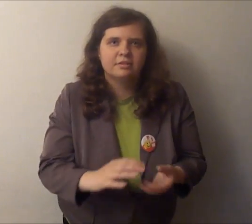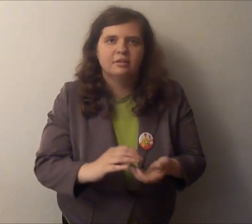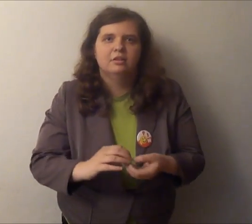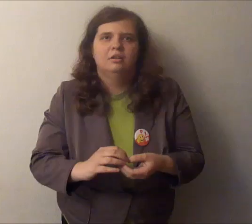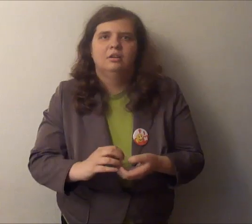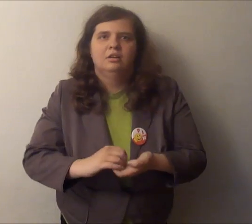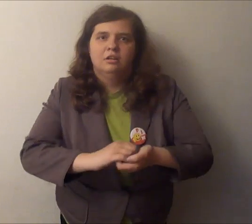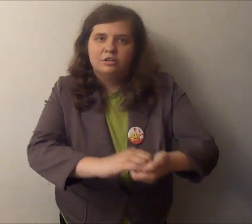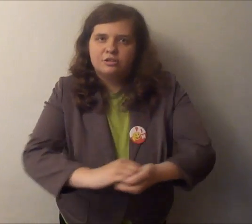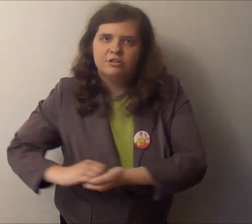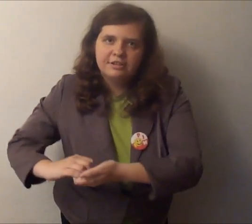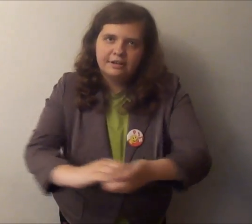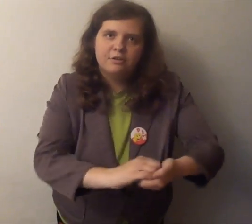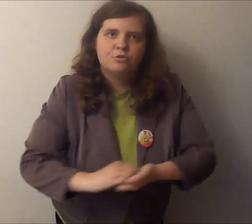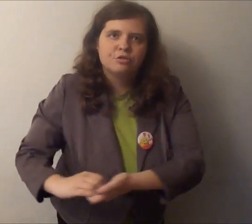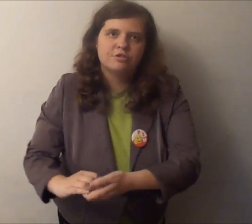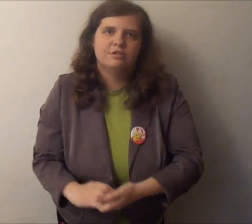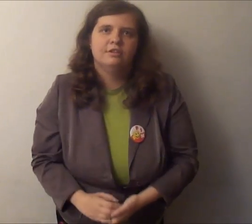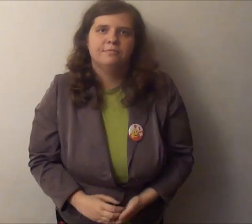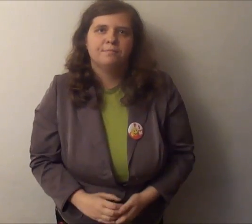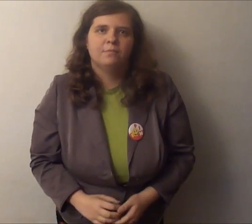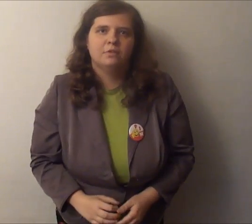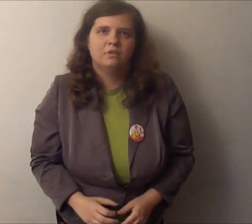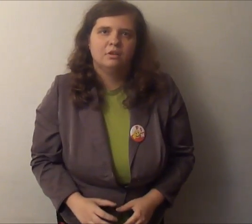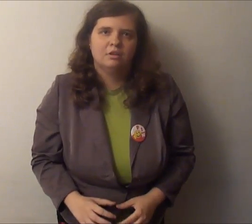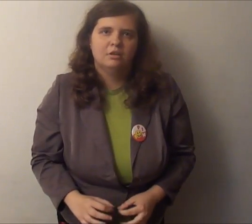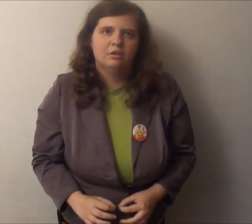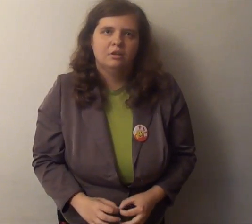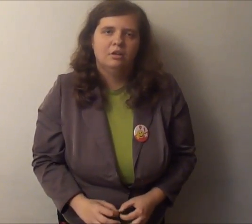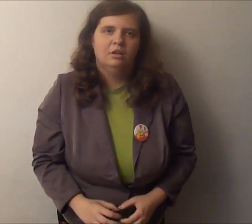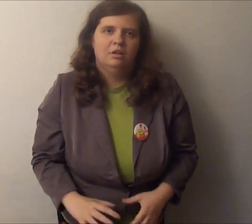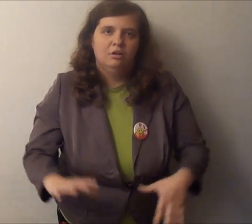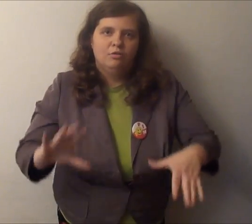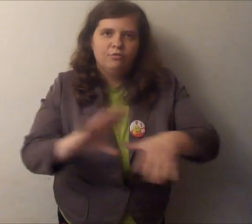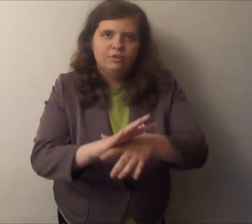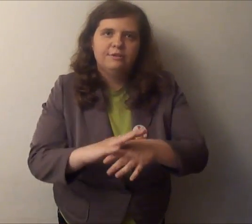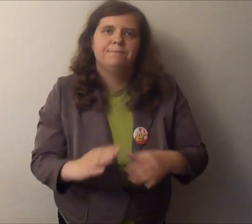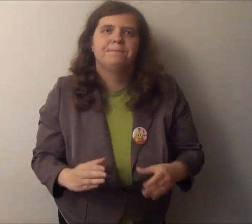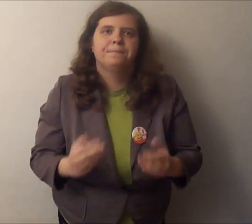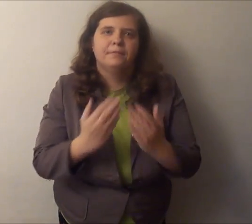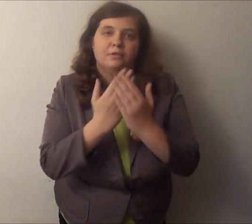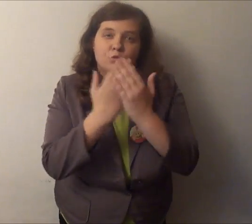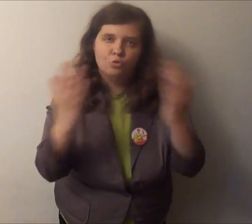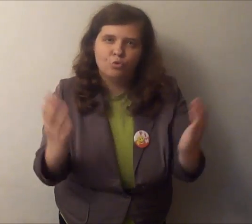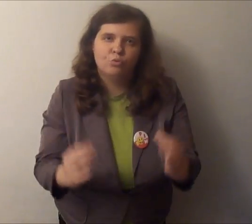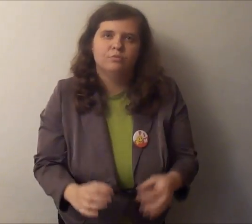solidarności. W dniu